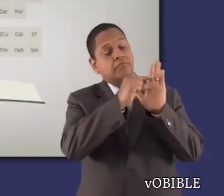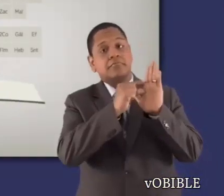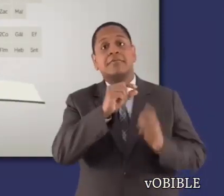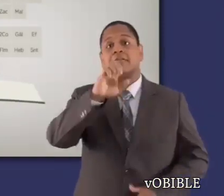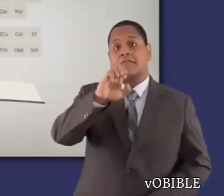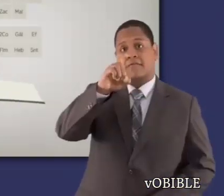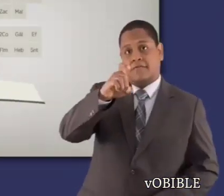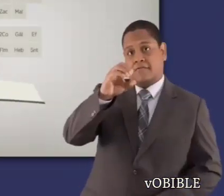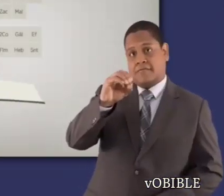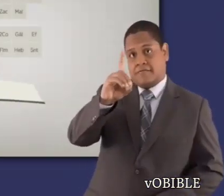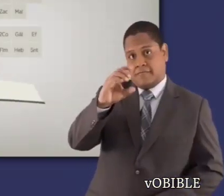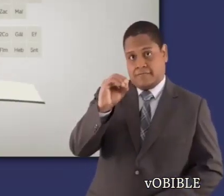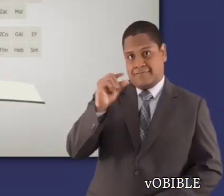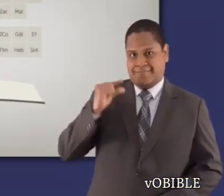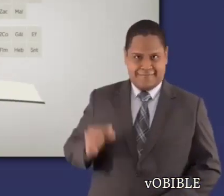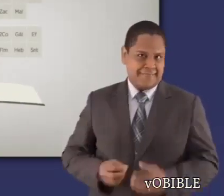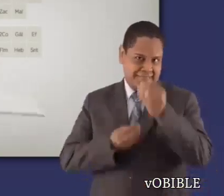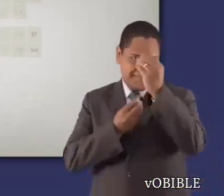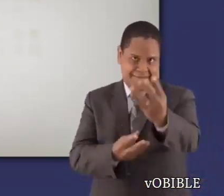Información sobre el libro de Éxodo